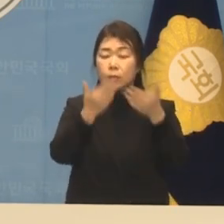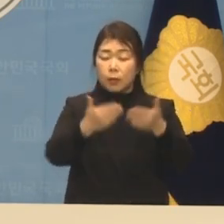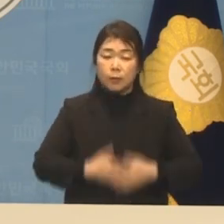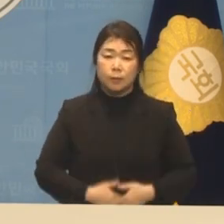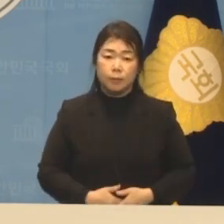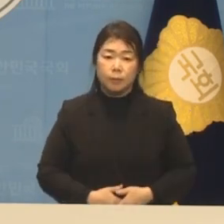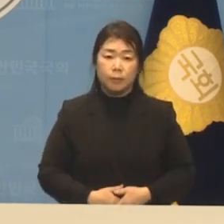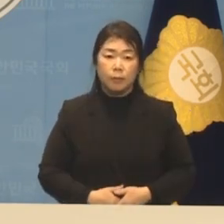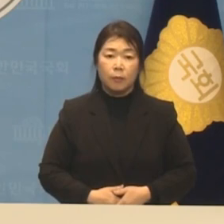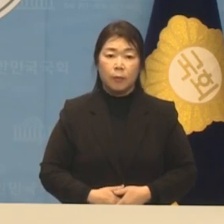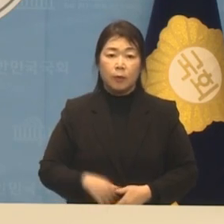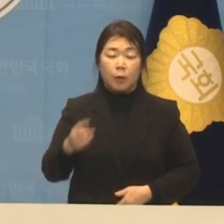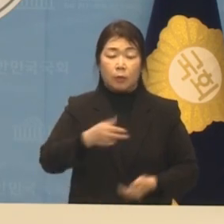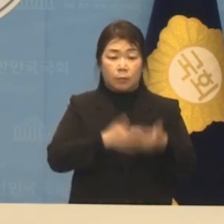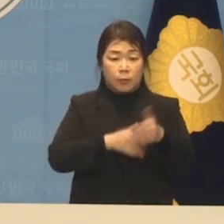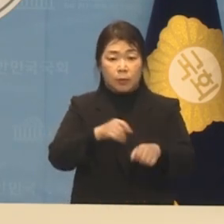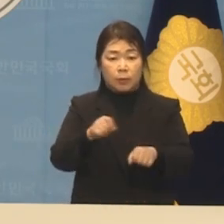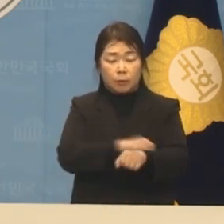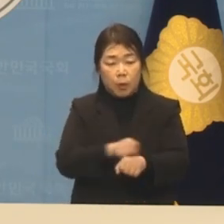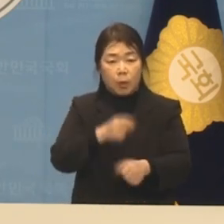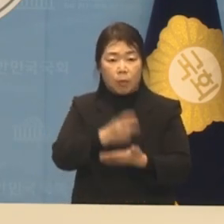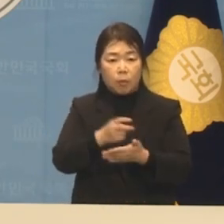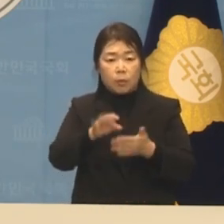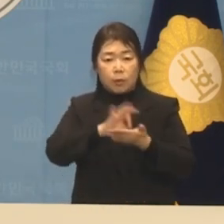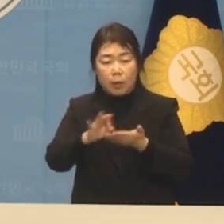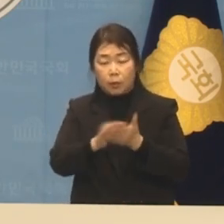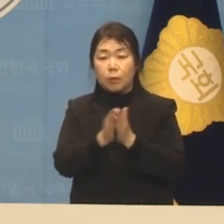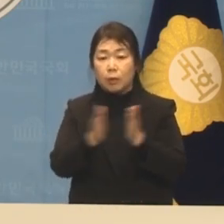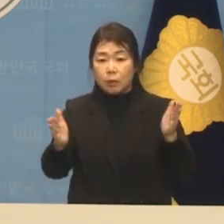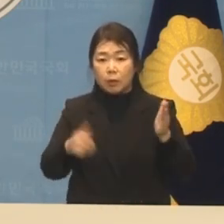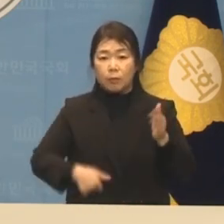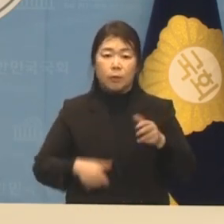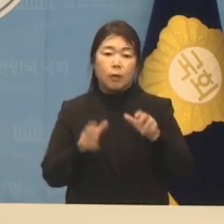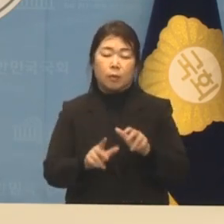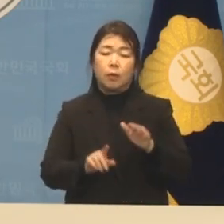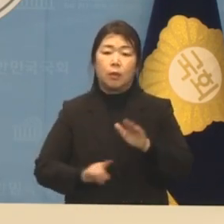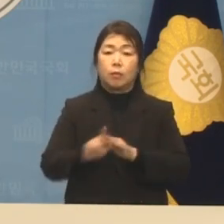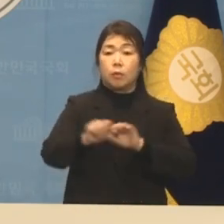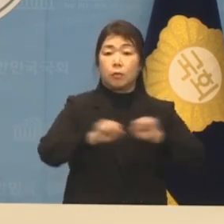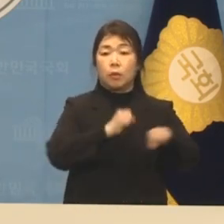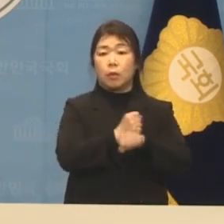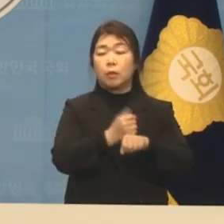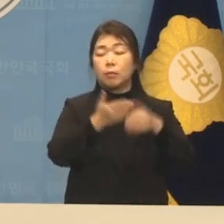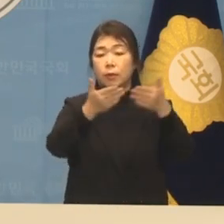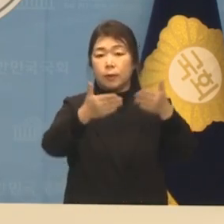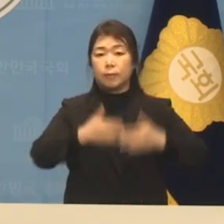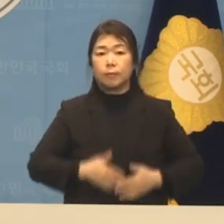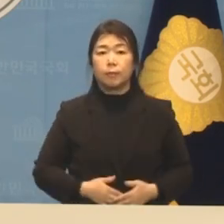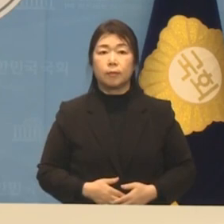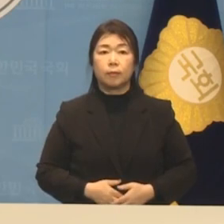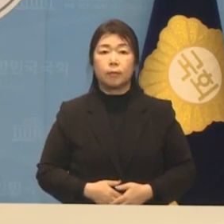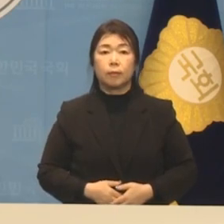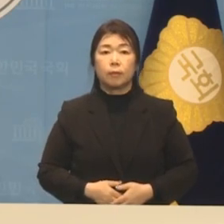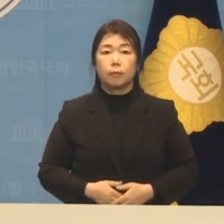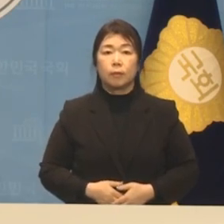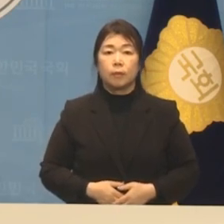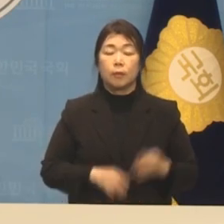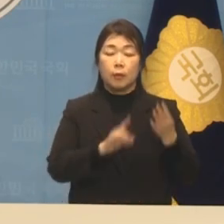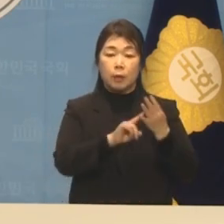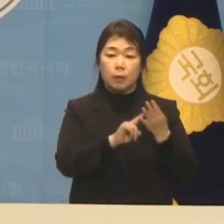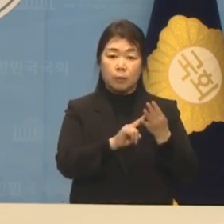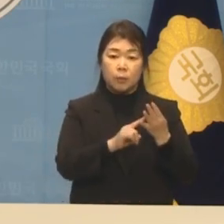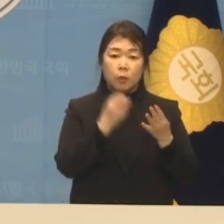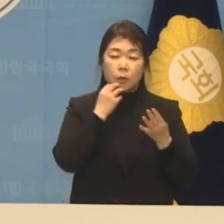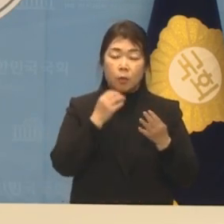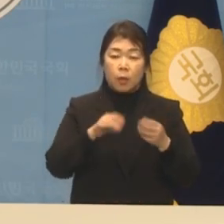특별법 제정에 초당적이고 협력하고 앞장서겠습니다. 4, 서울 선안권